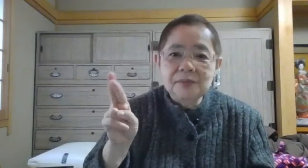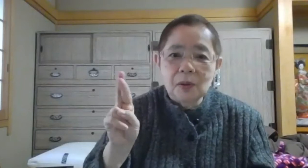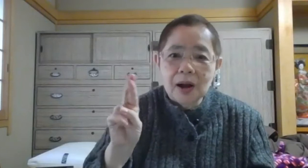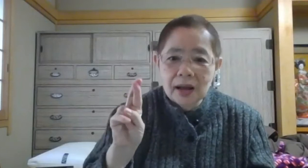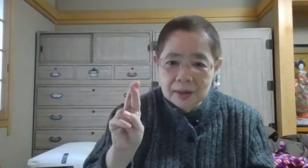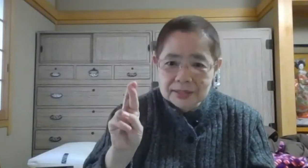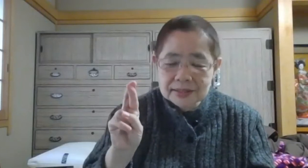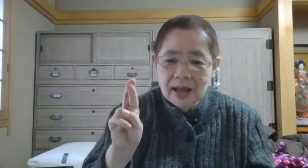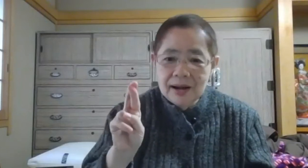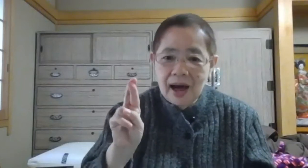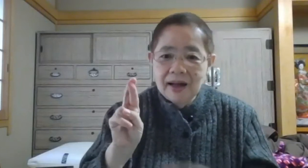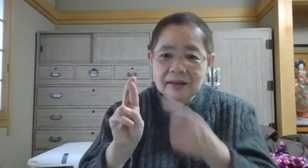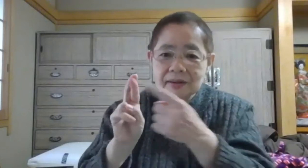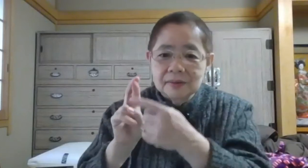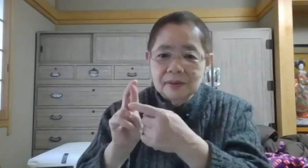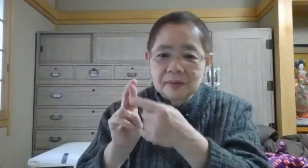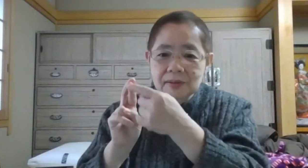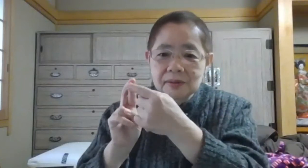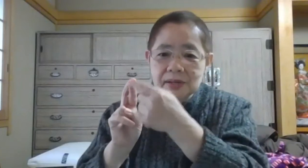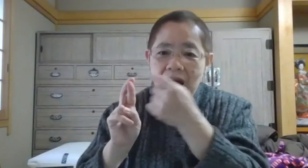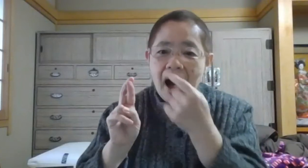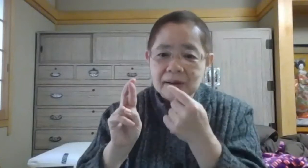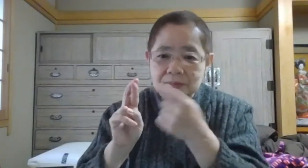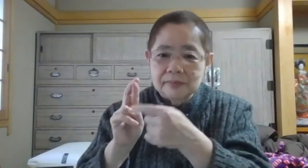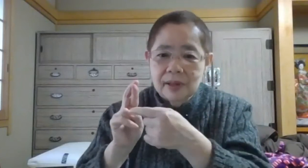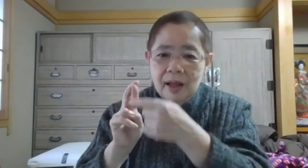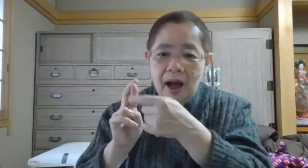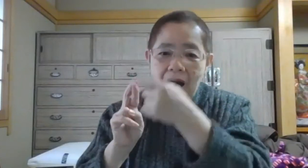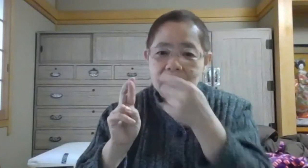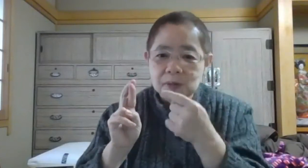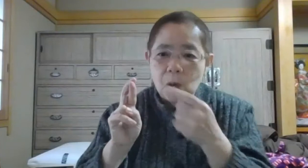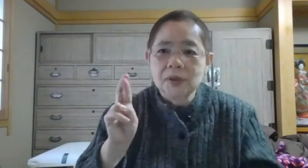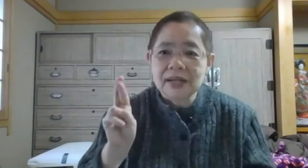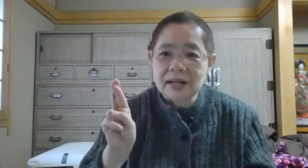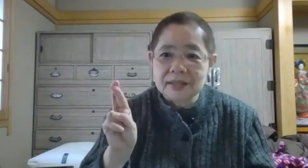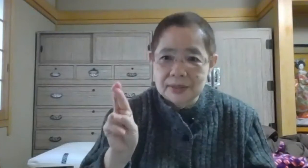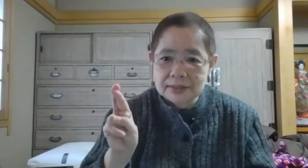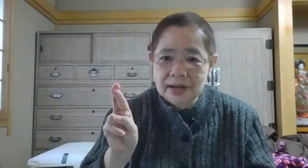をからげますらご覧の通りRRの小文字から来てますら